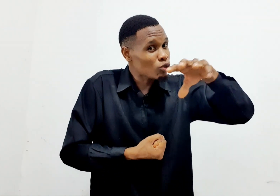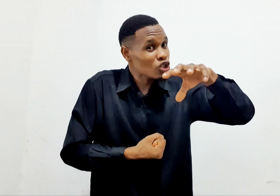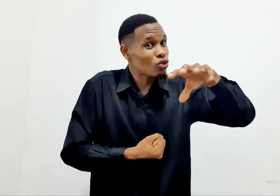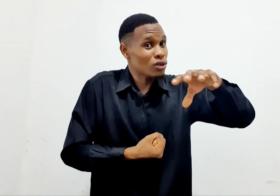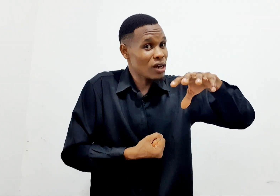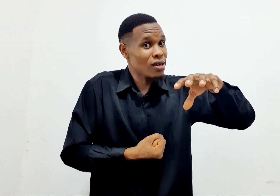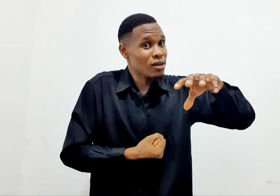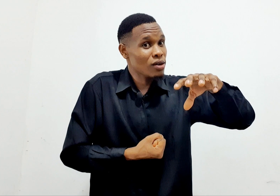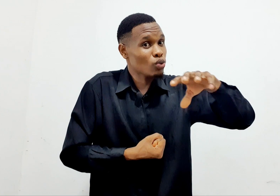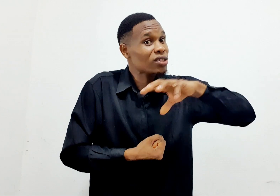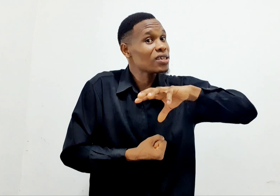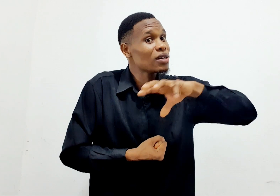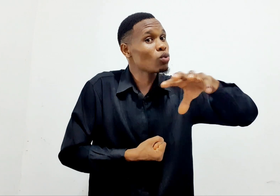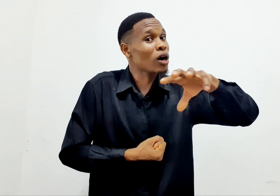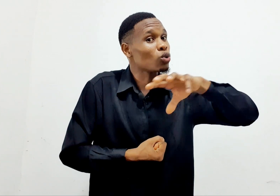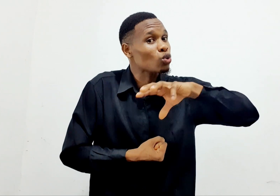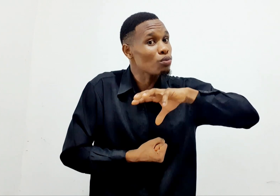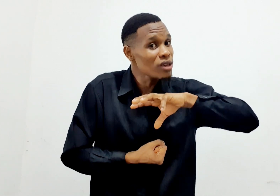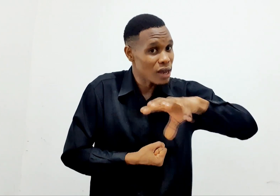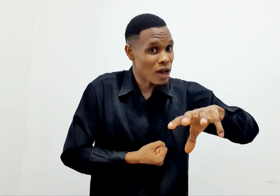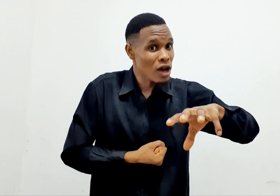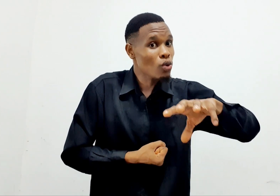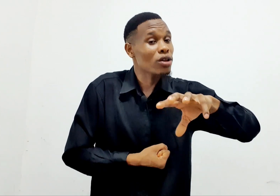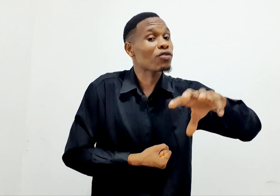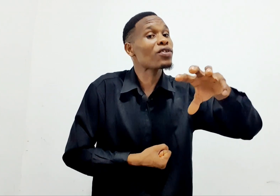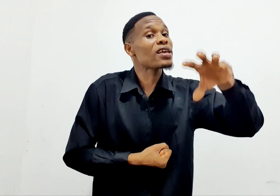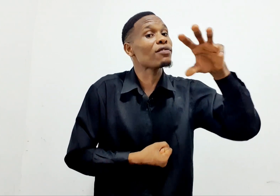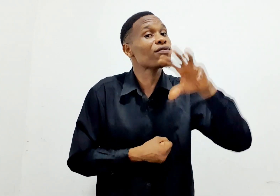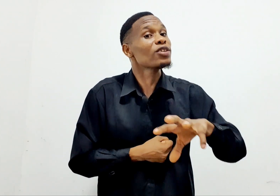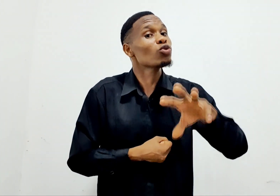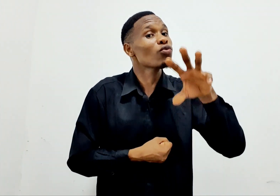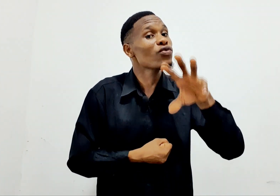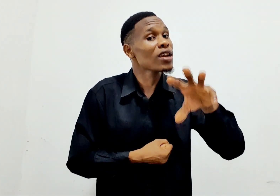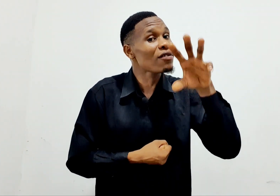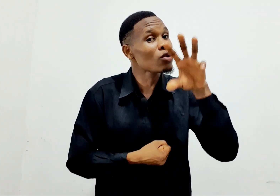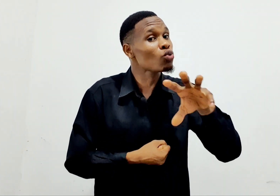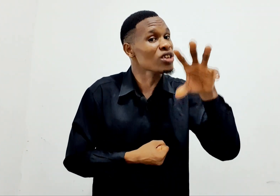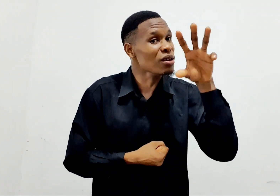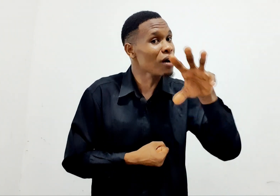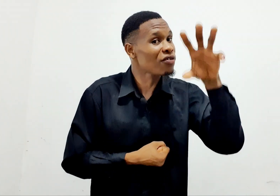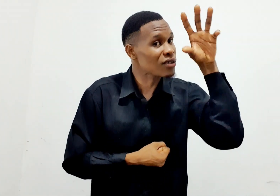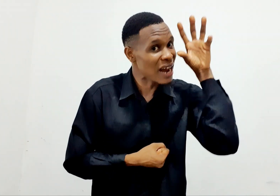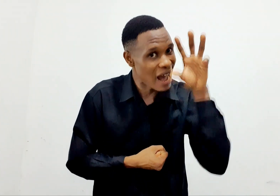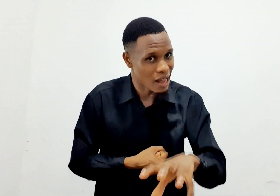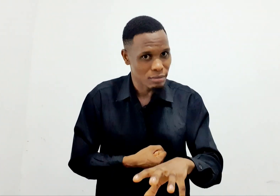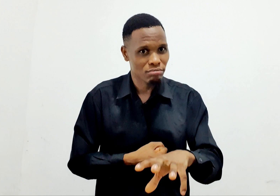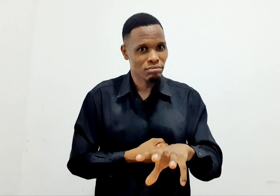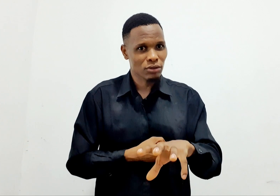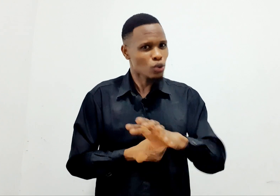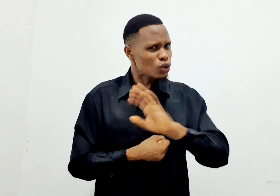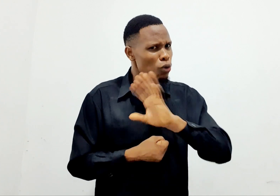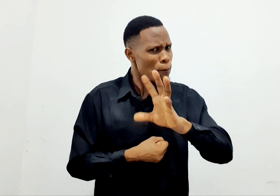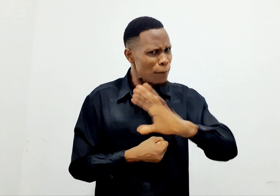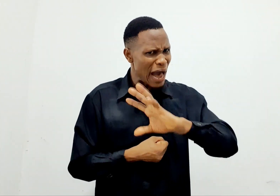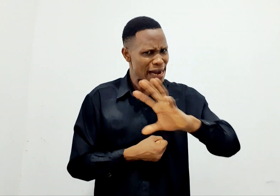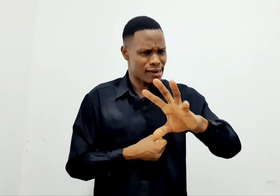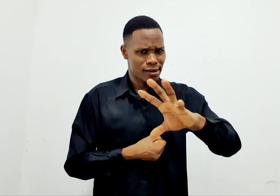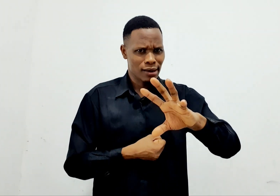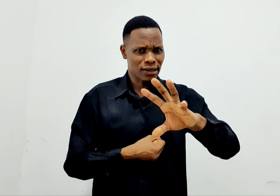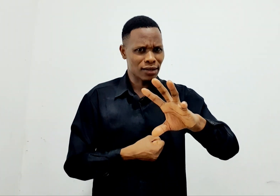kuhishi duniani. Usini ukautumia kwenye kufanya vitu vina vio kwenye mafraha. Siku mbali. Hata